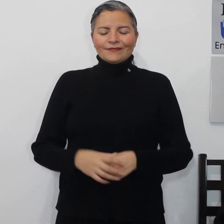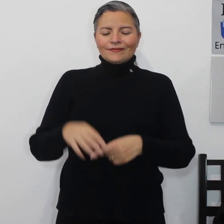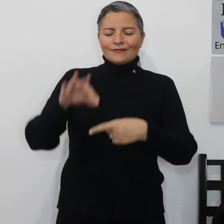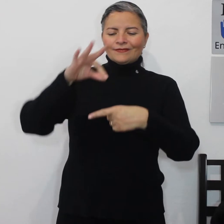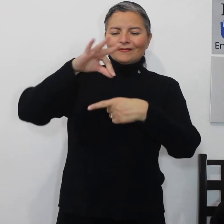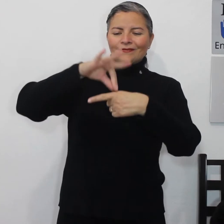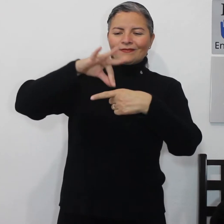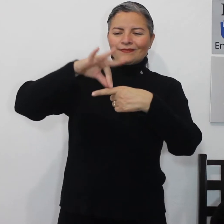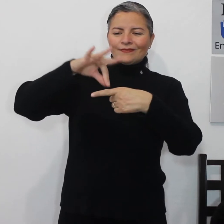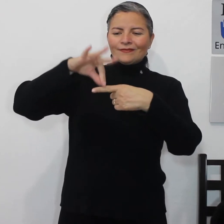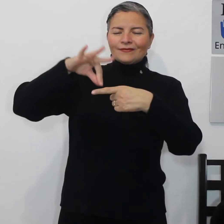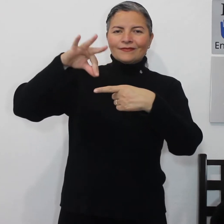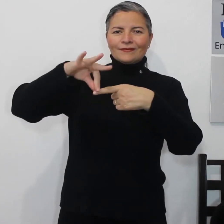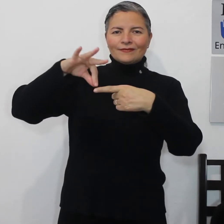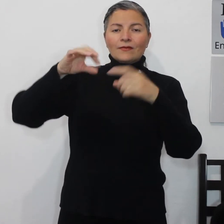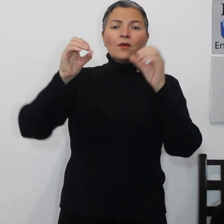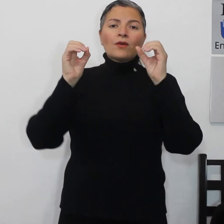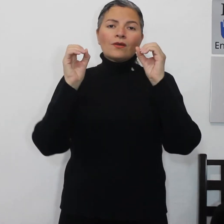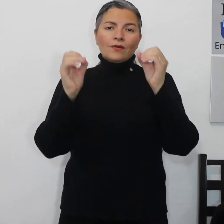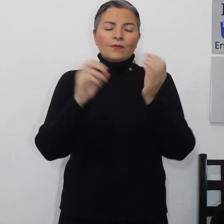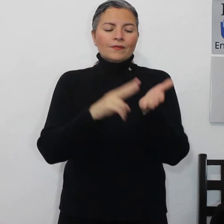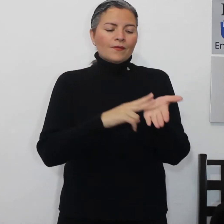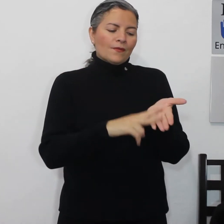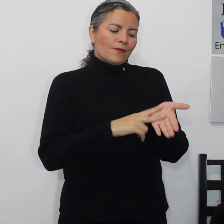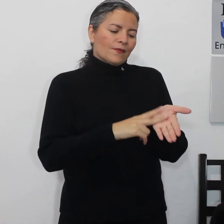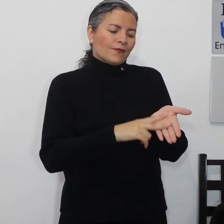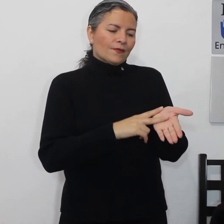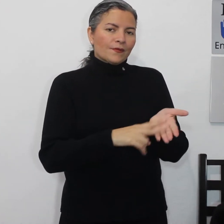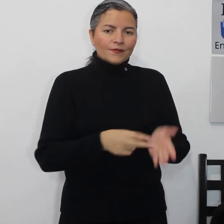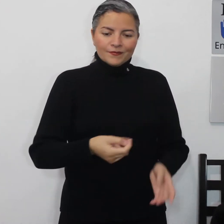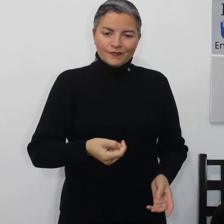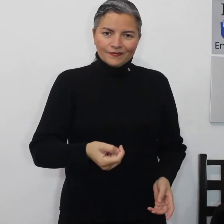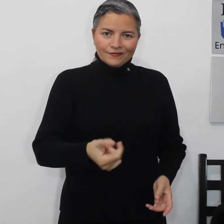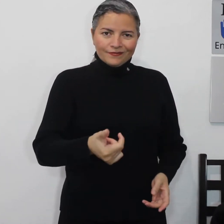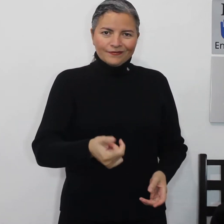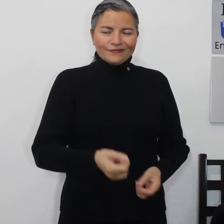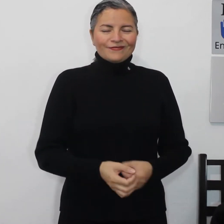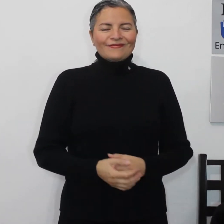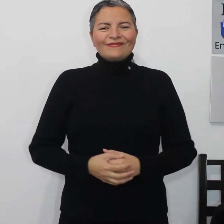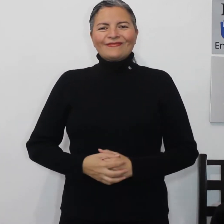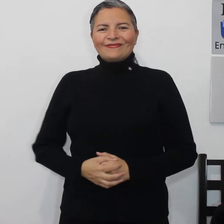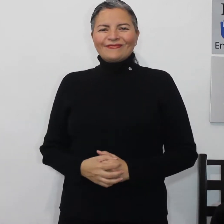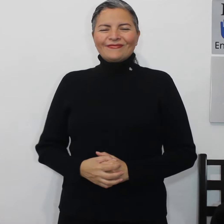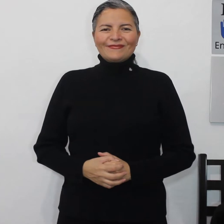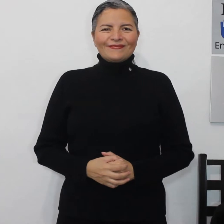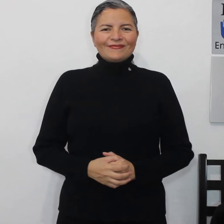plátano,